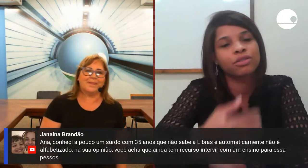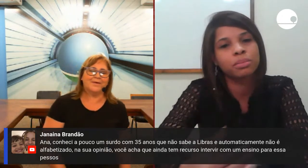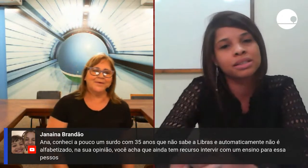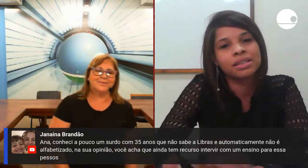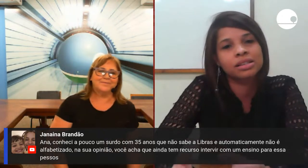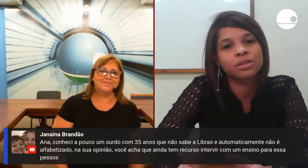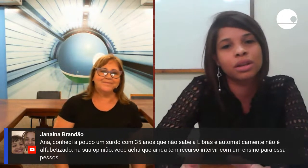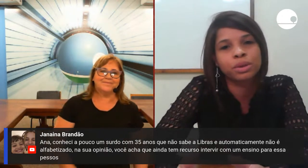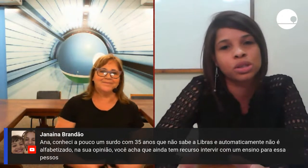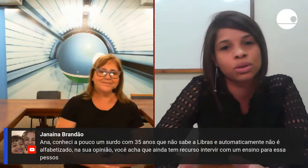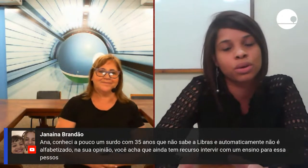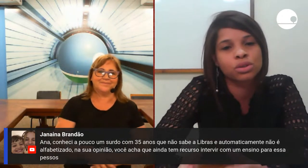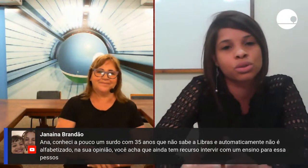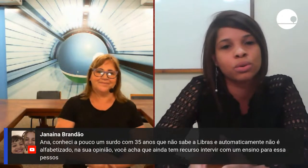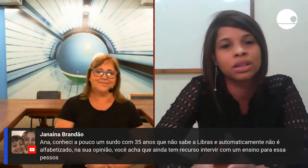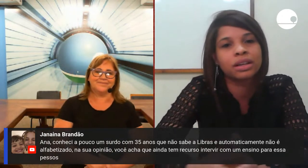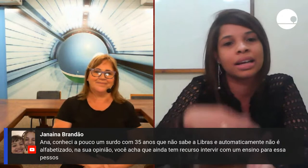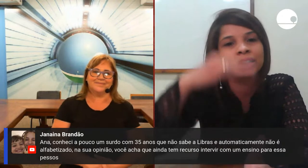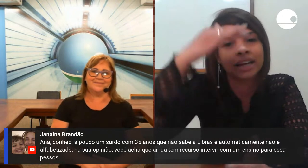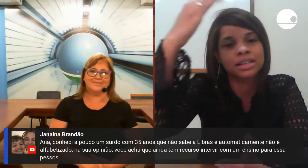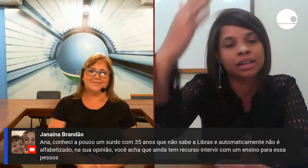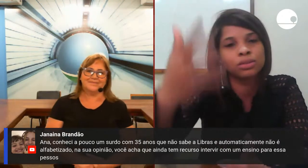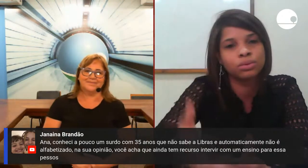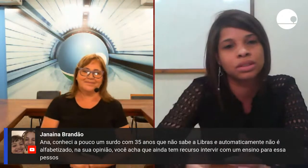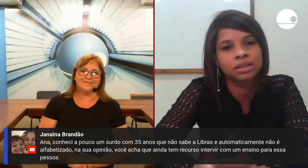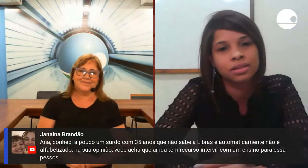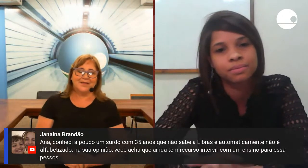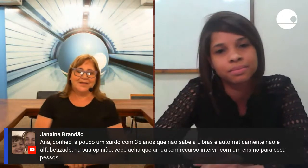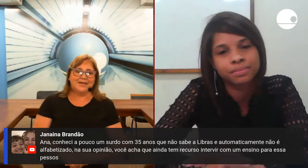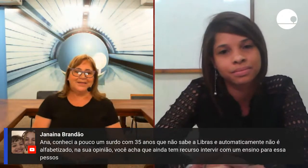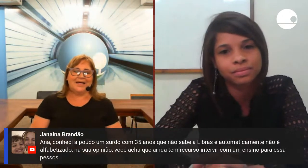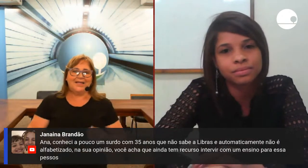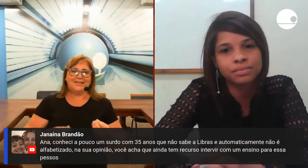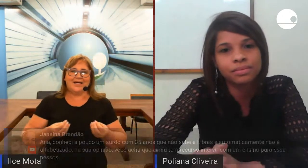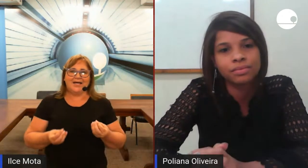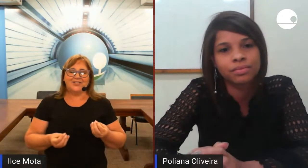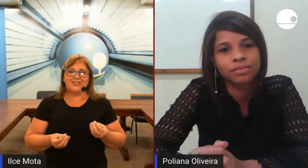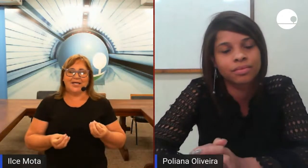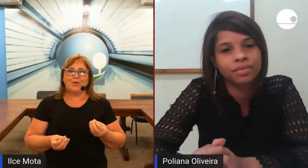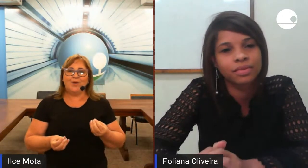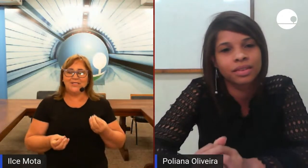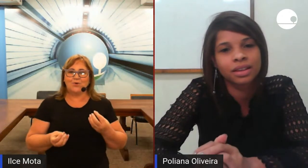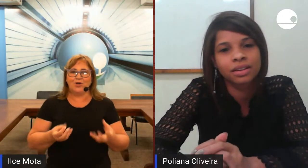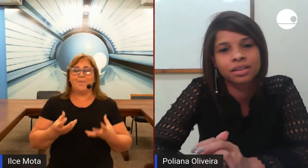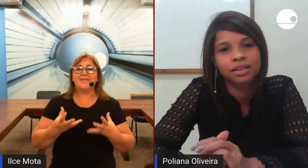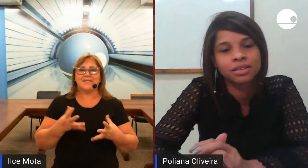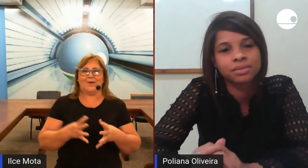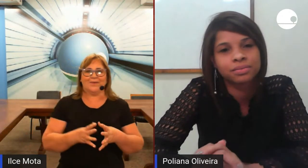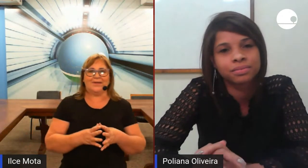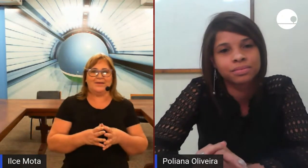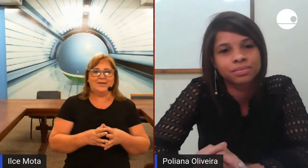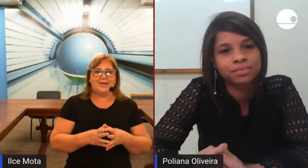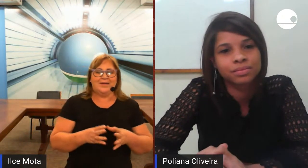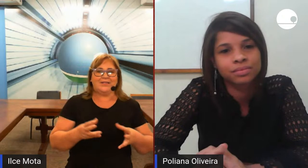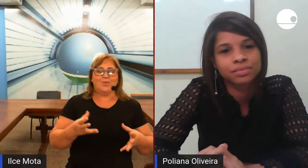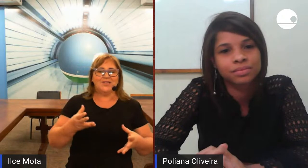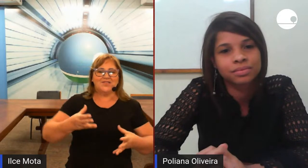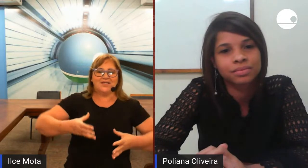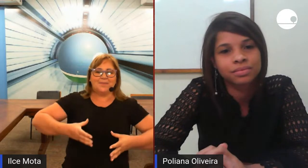alfabetização da pessoa surda na idade adulta na realidade é uma escolha é uma opção né então muitas vezes a